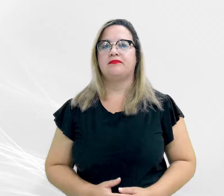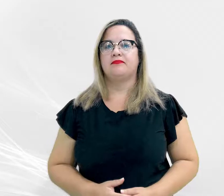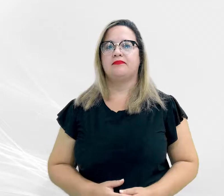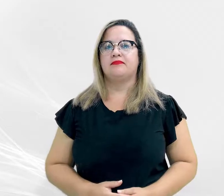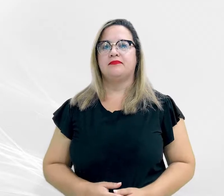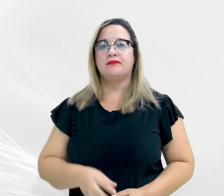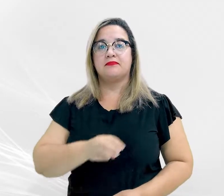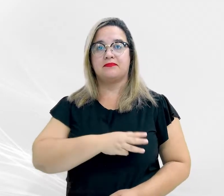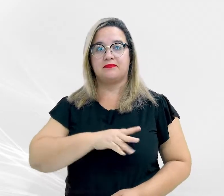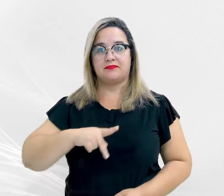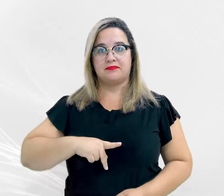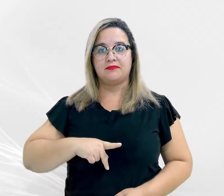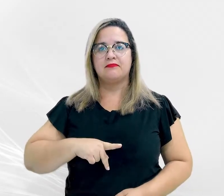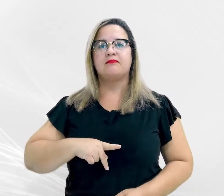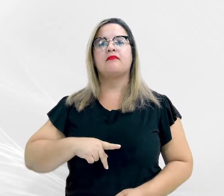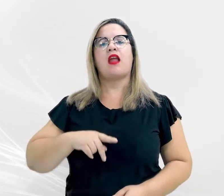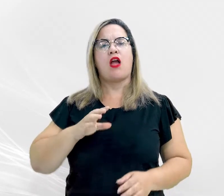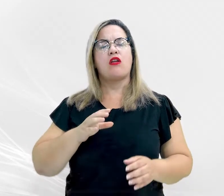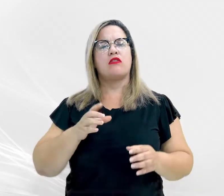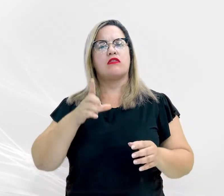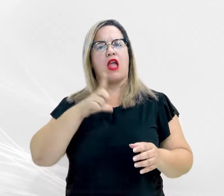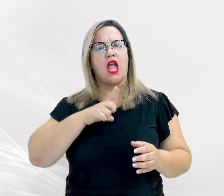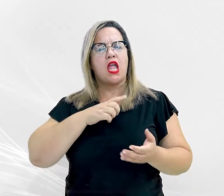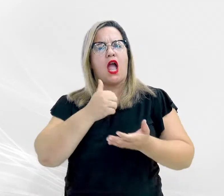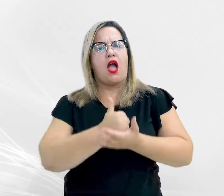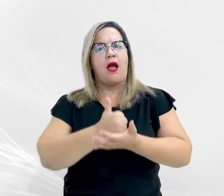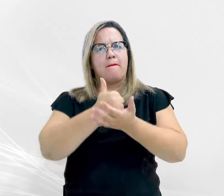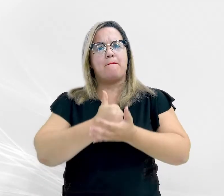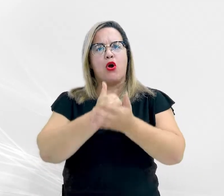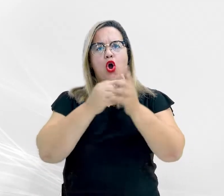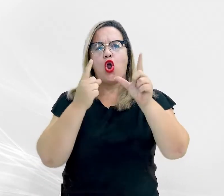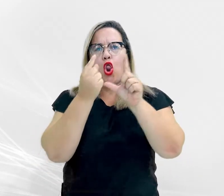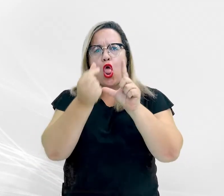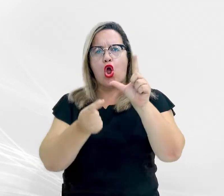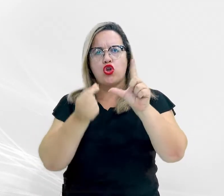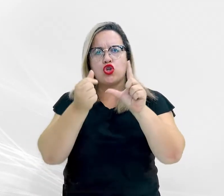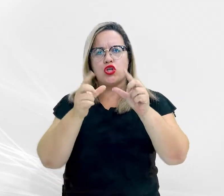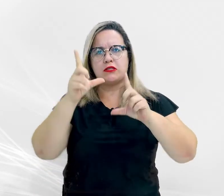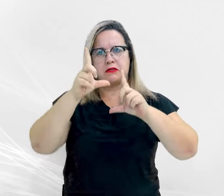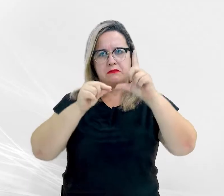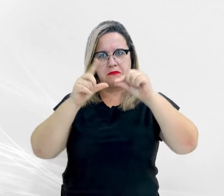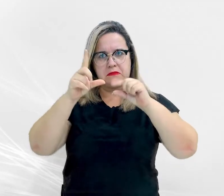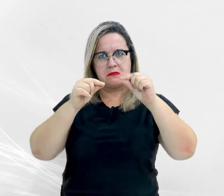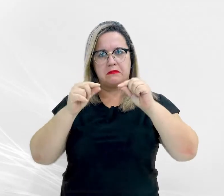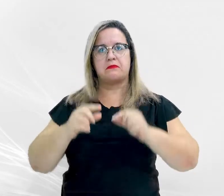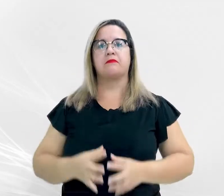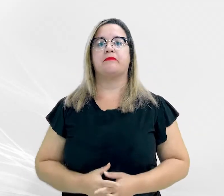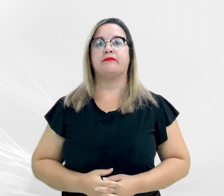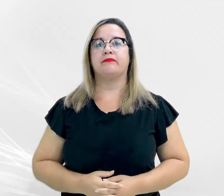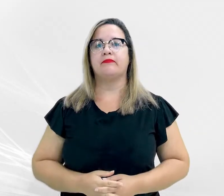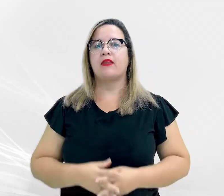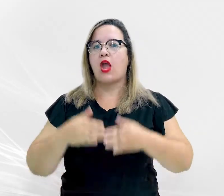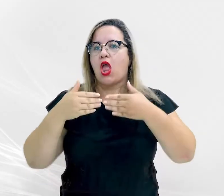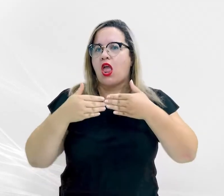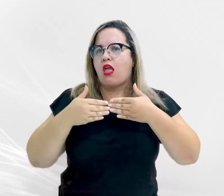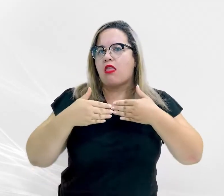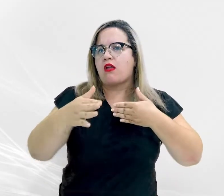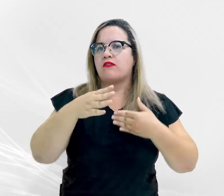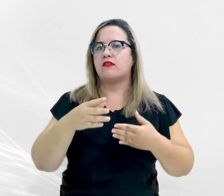Ministério Público passa a contar com apoio logístico em Brasília Foi inaugurada nesta terça-feira, dia 7, em